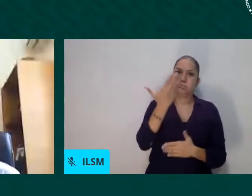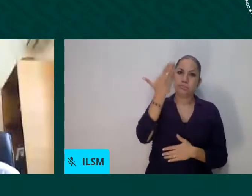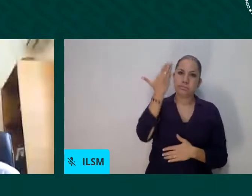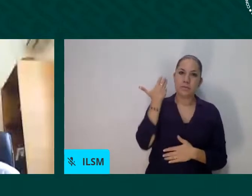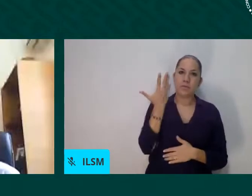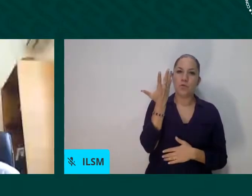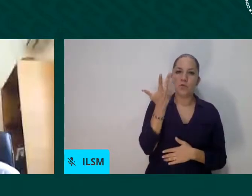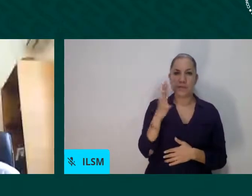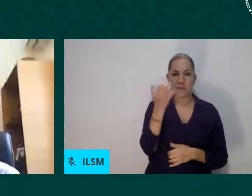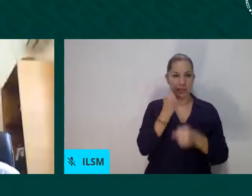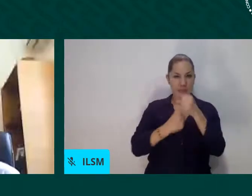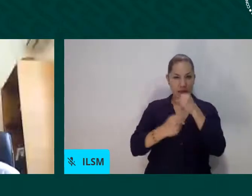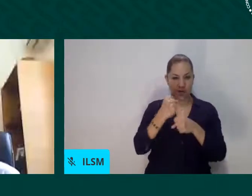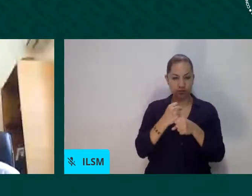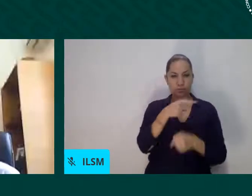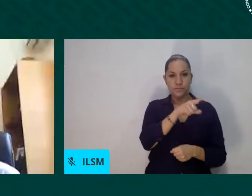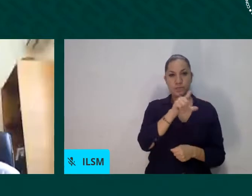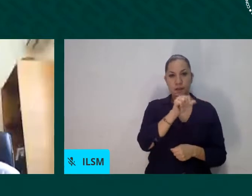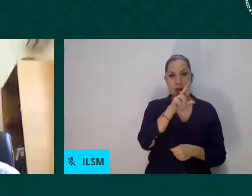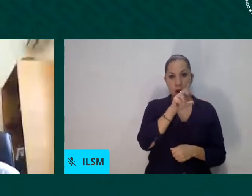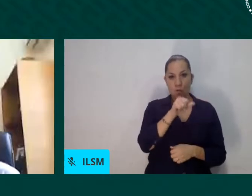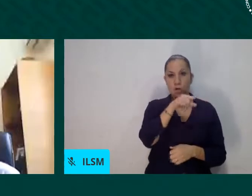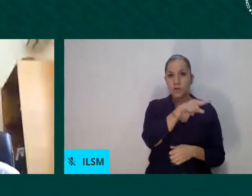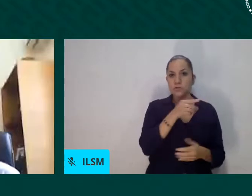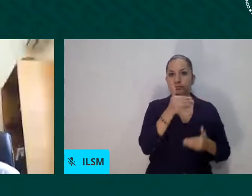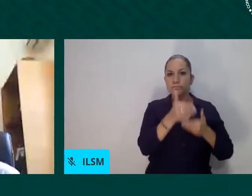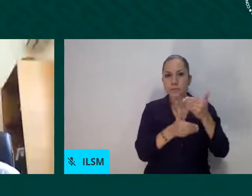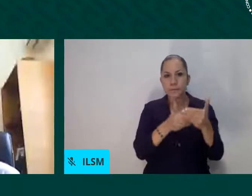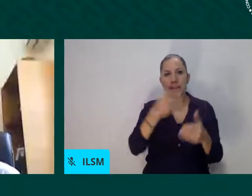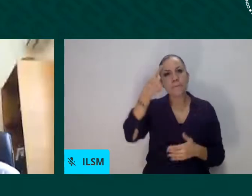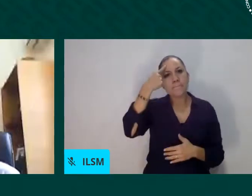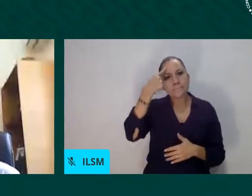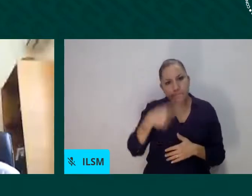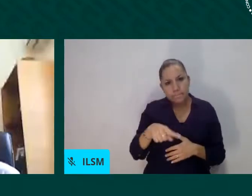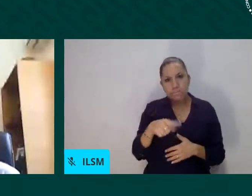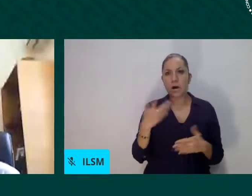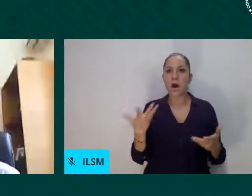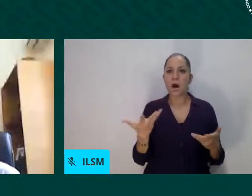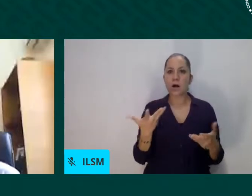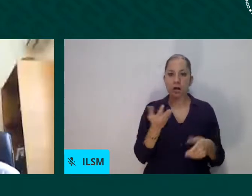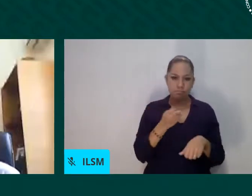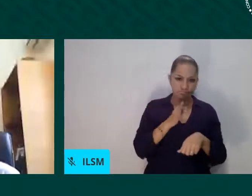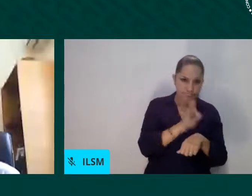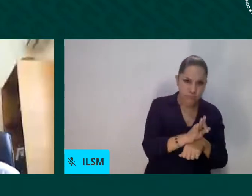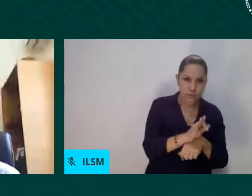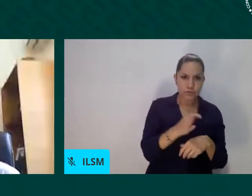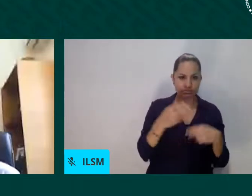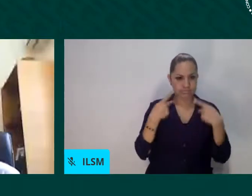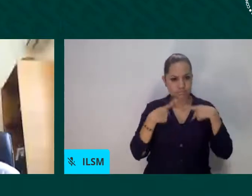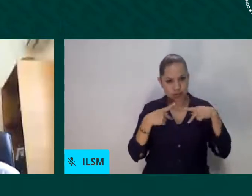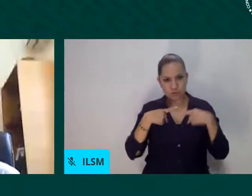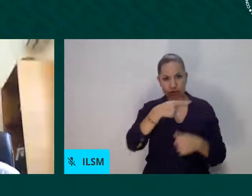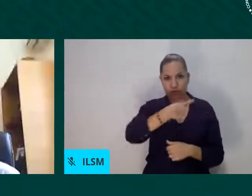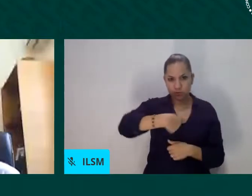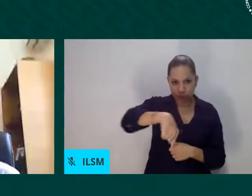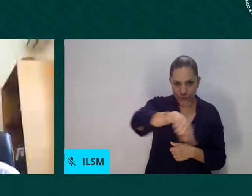como un motor de desarrollo, ha desarrollado e implementado talleres para el fortalecimiento de habilidades,